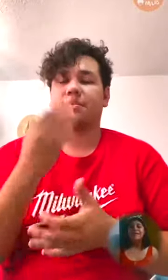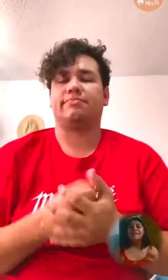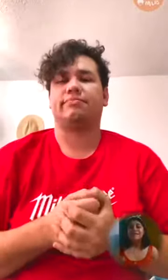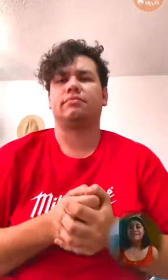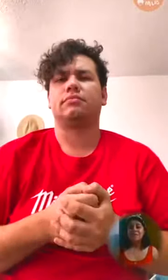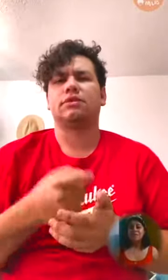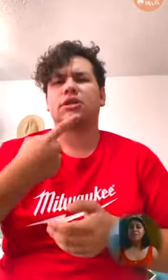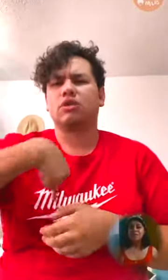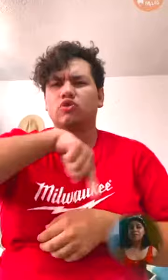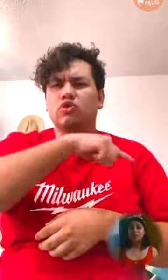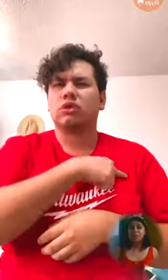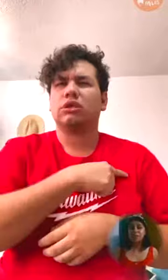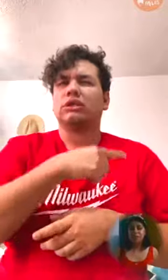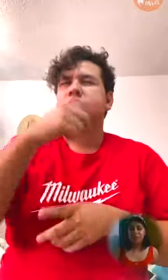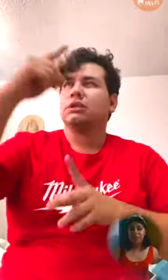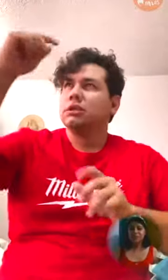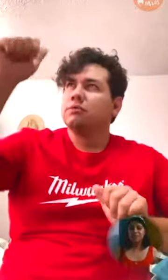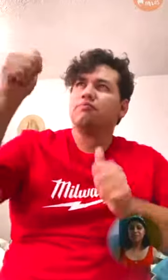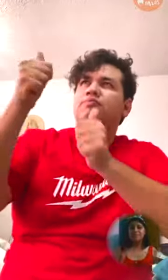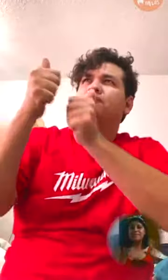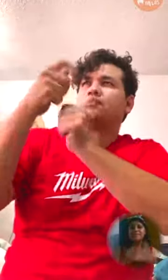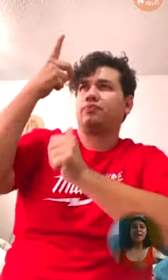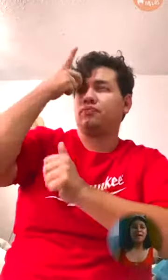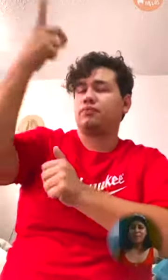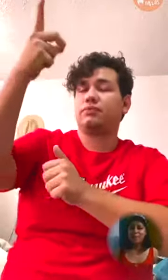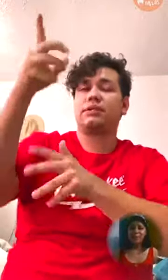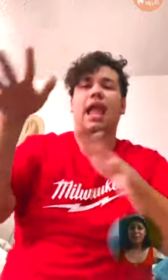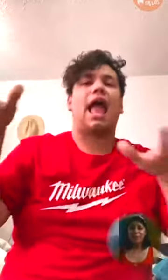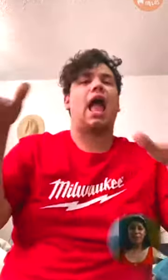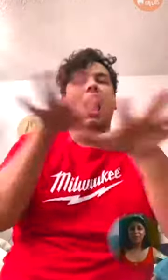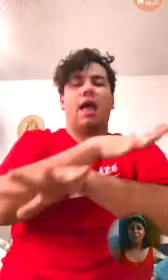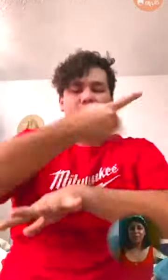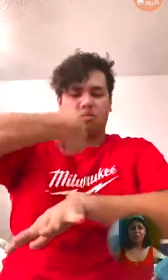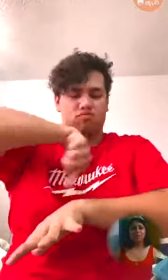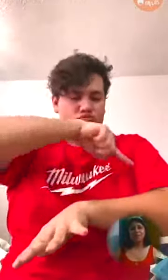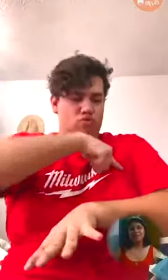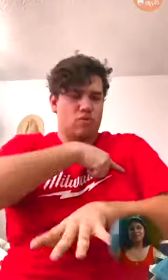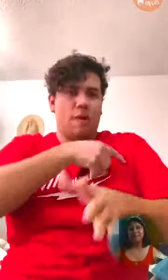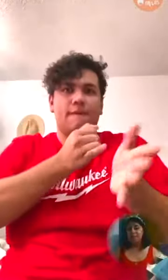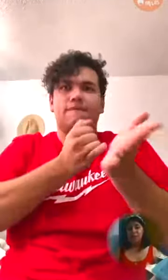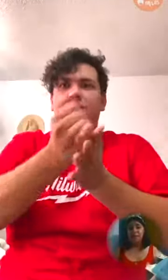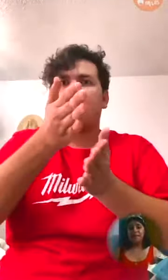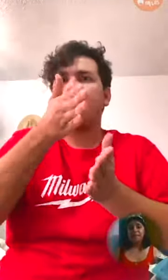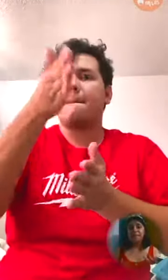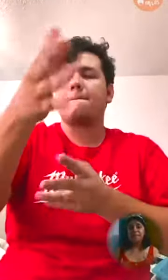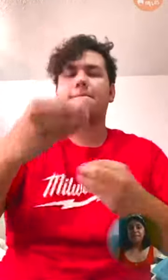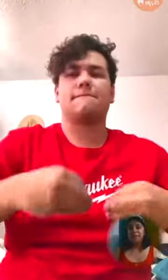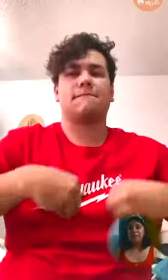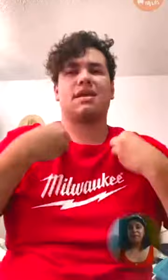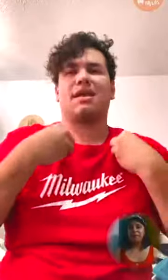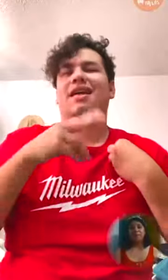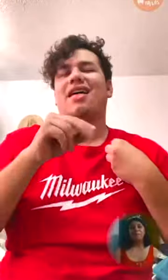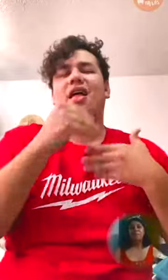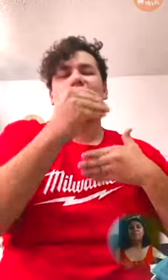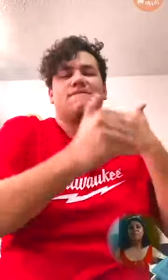Si nos encontramos con Dios, entonces cambia por completo todo nuestro destino. Ya no avanzamos a un camino de